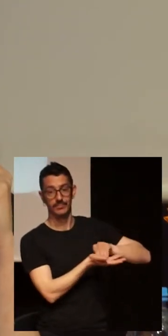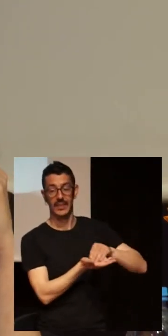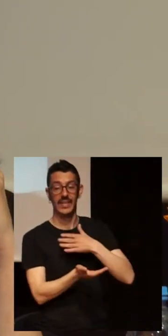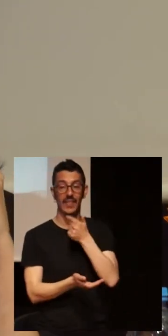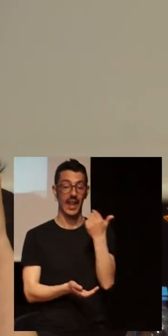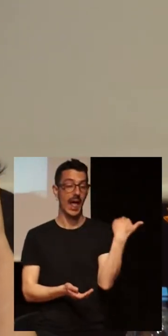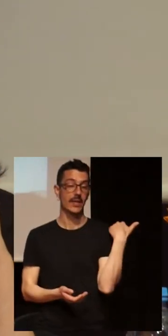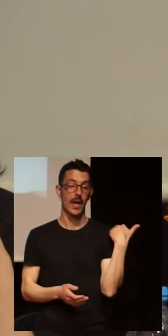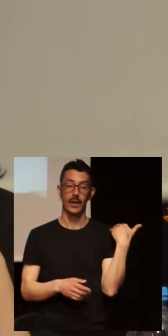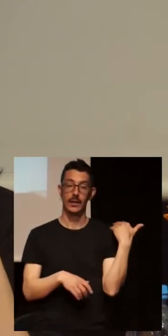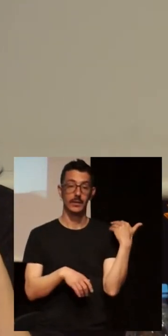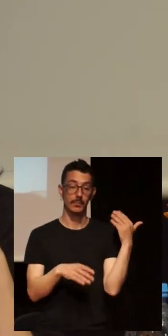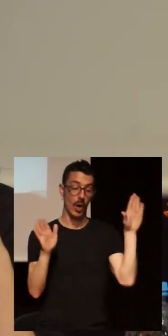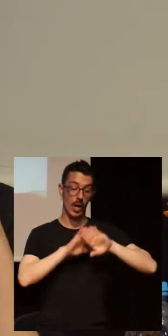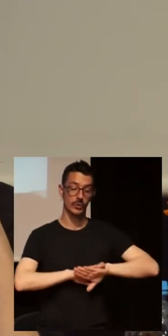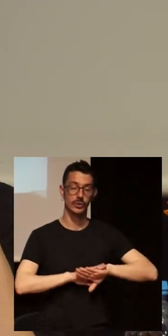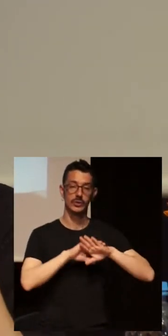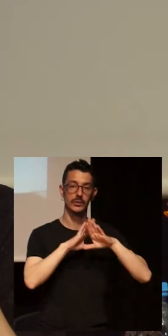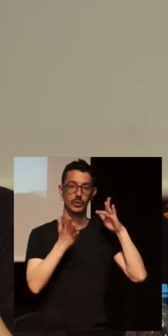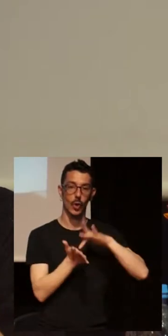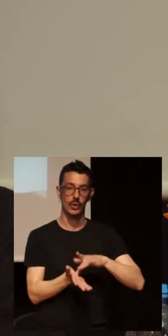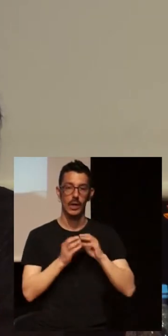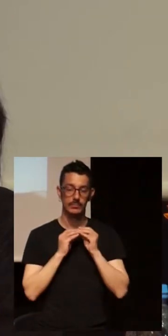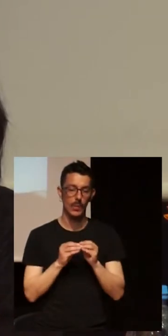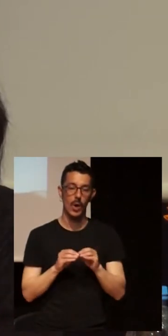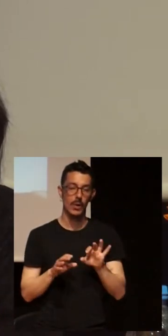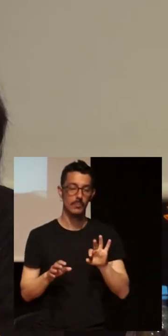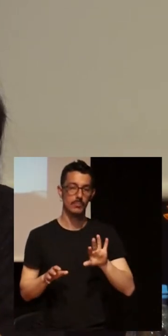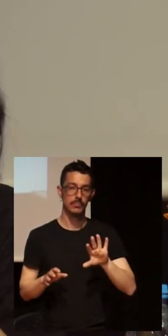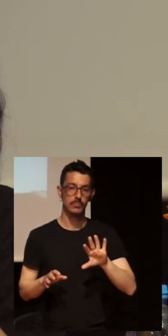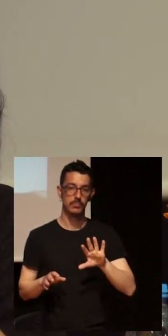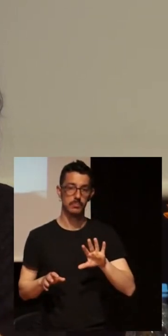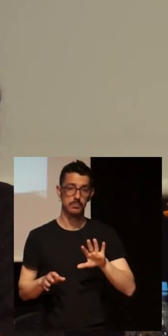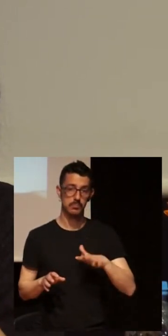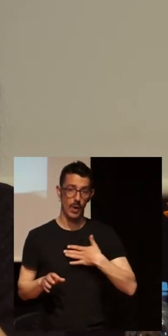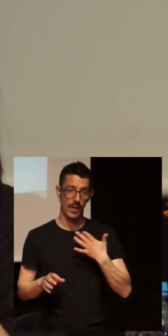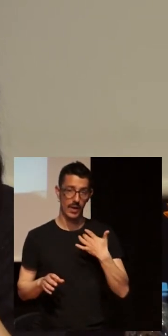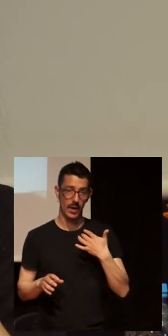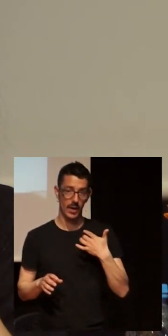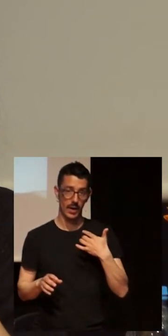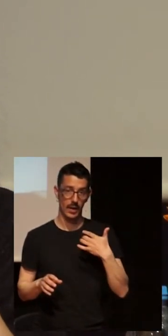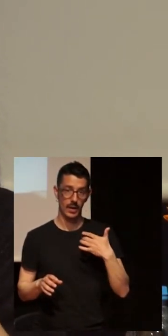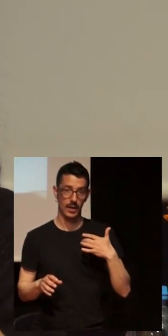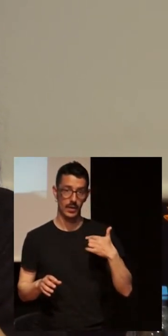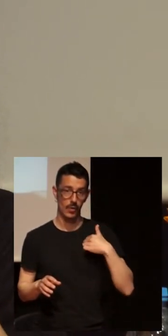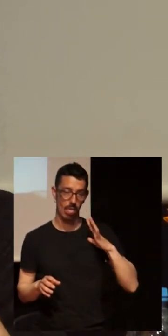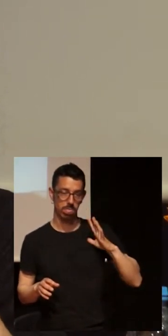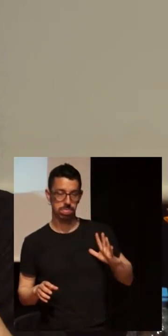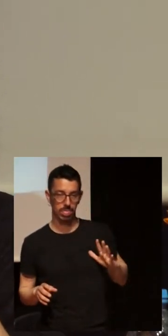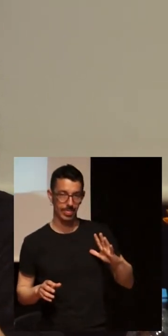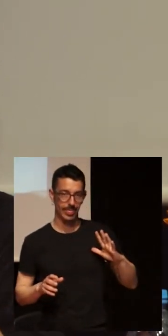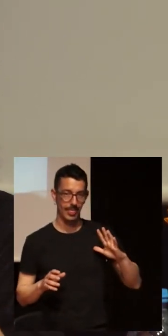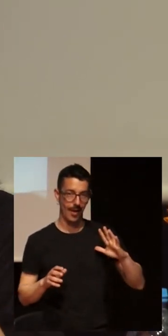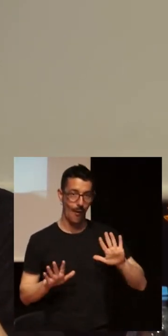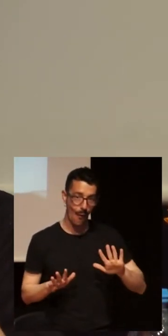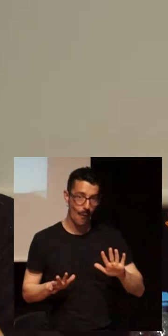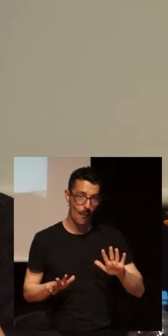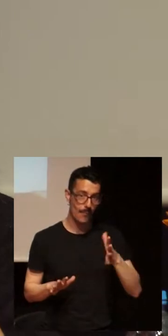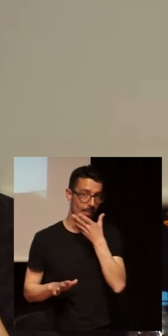doing it, it was like, I'm very sad, or we keep doing the and we have to keep building,